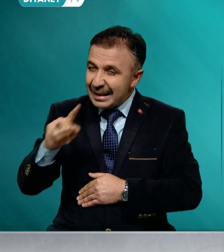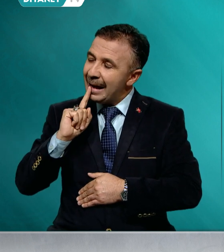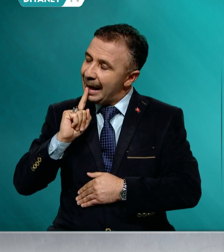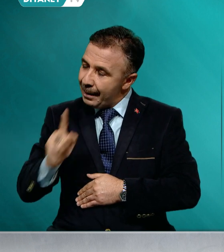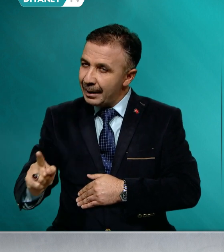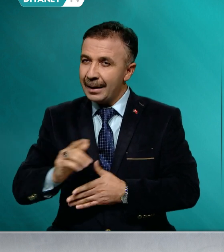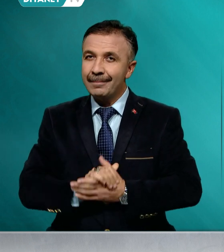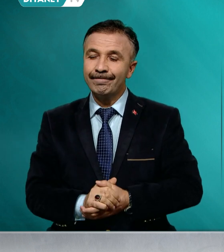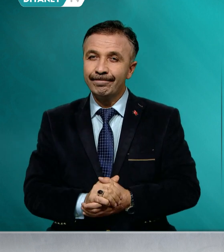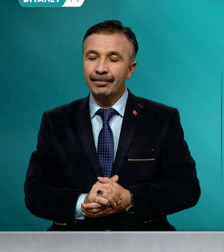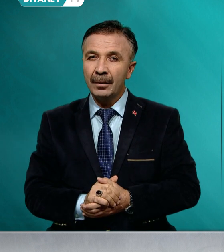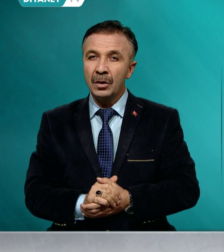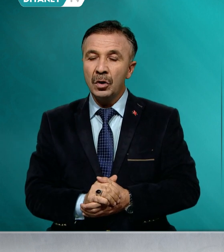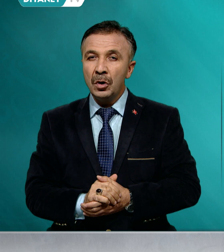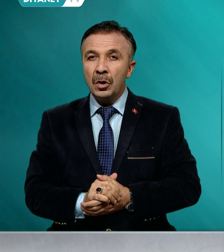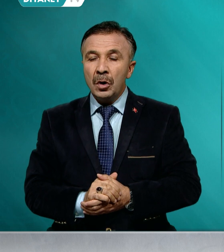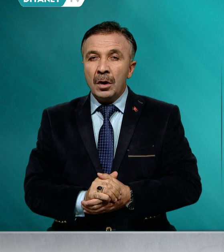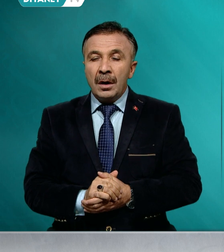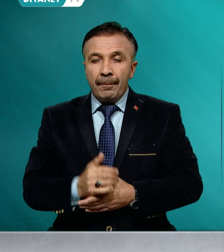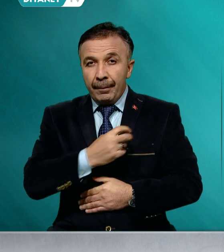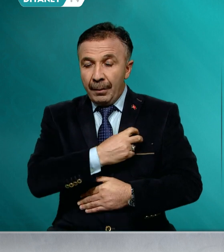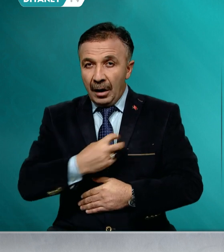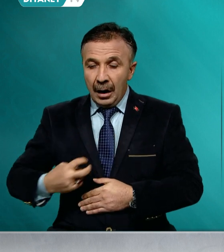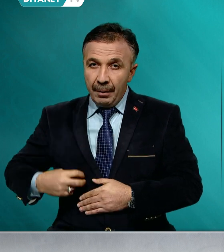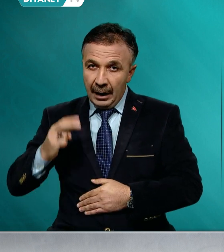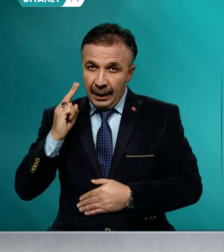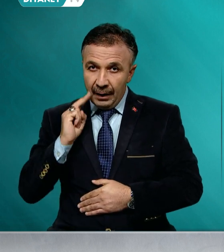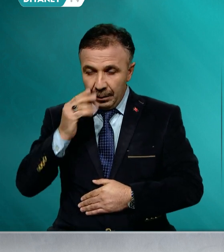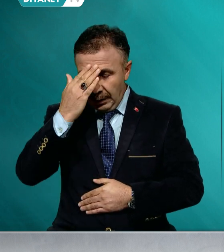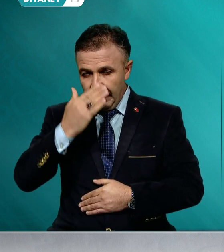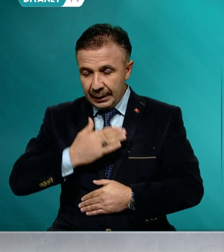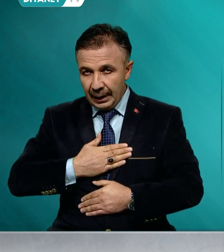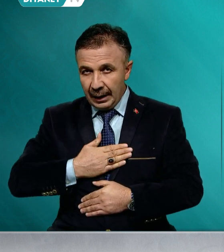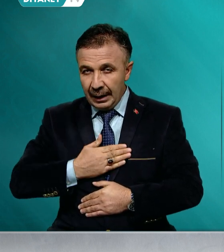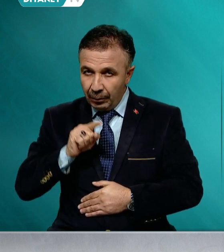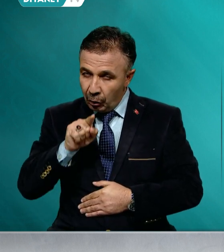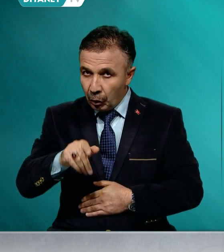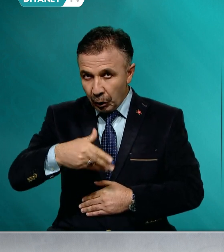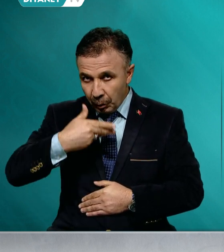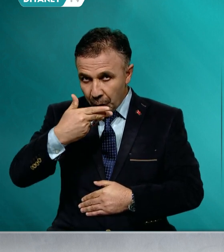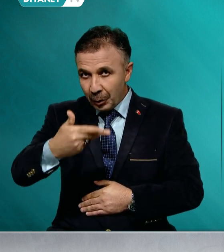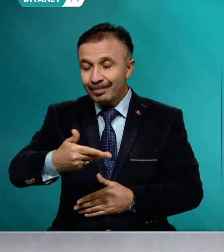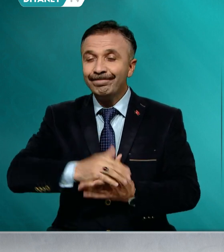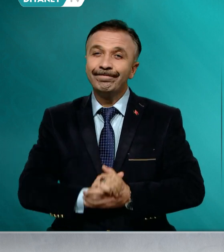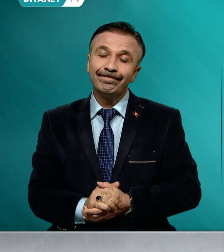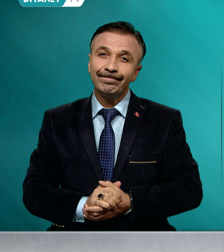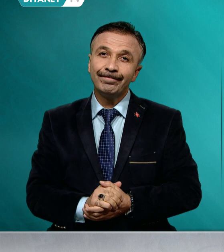Okuduğum hadis-i şerifte ise Peygamberimiz sallallahu aleyhi ve sellem şöyle buyurmaktadır.